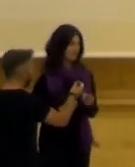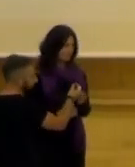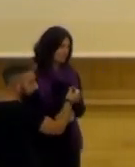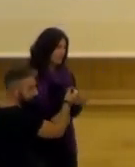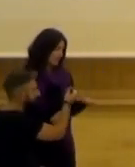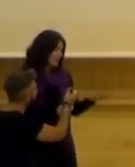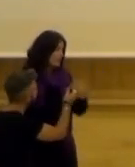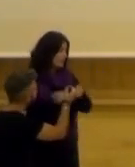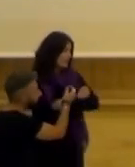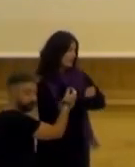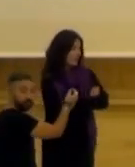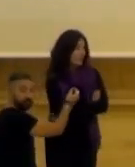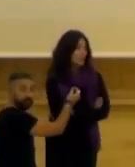en que